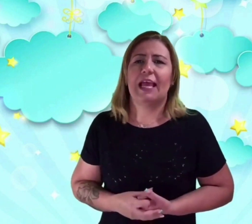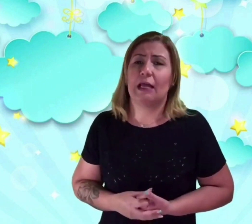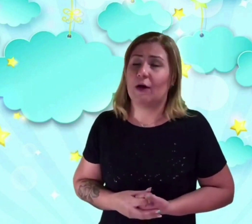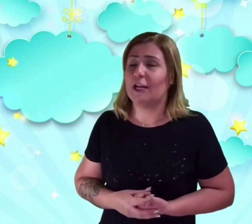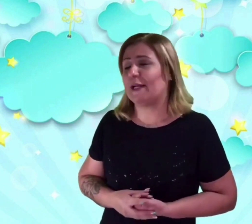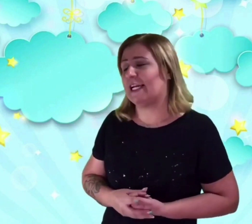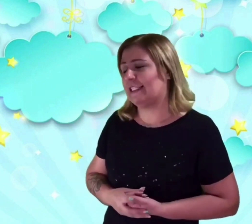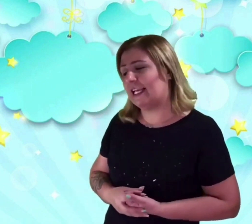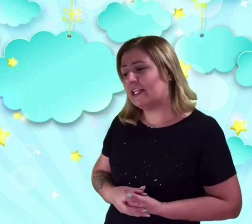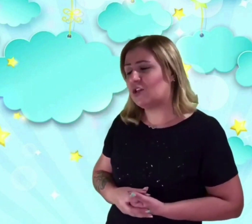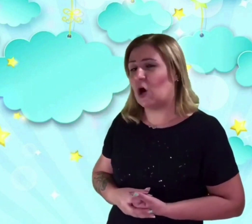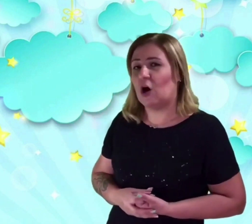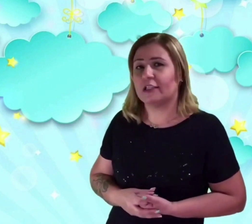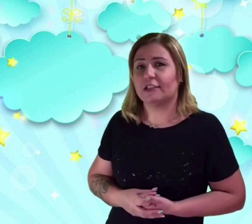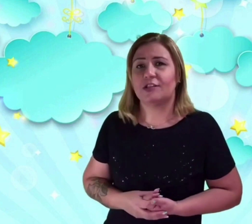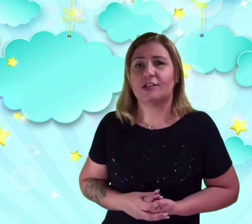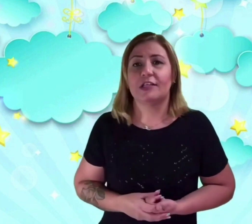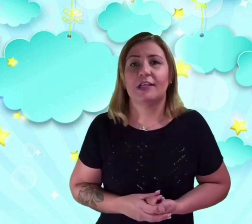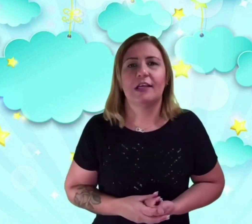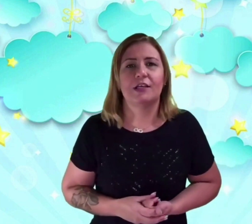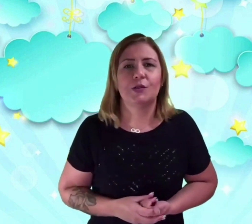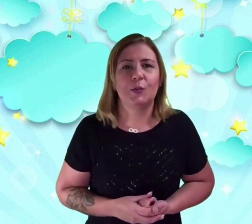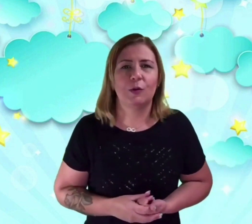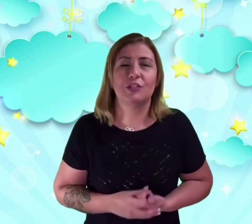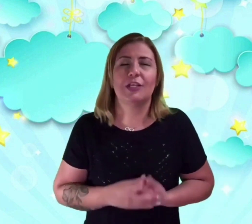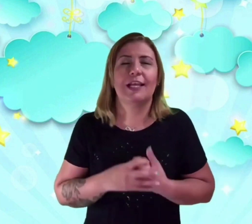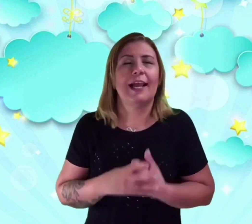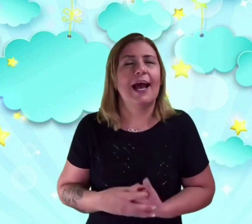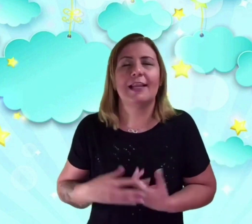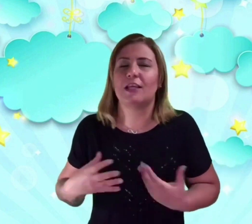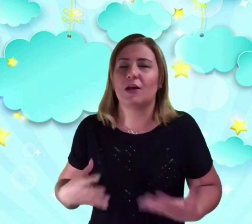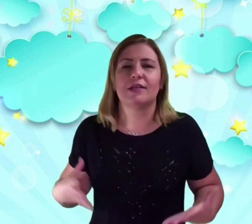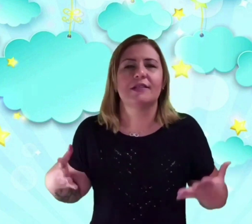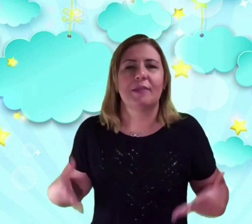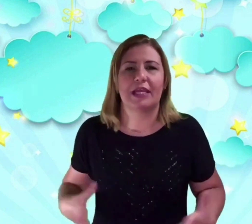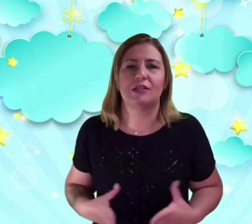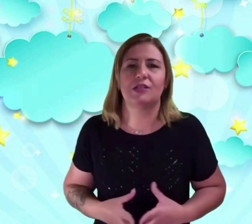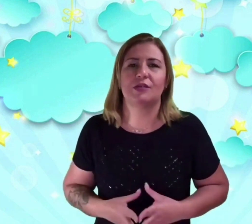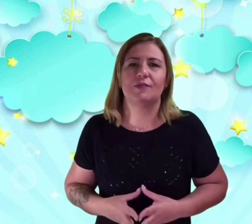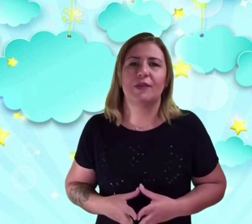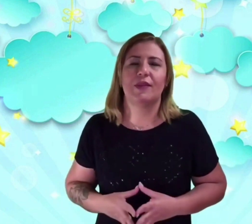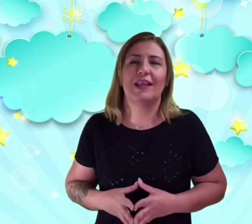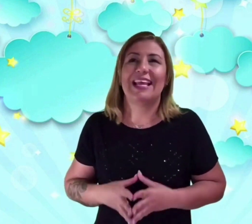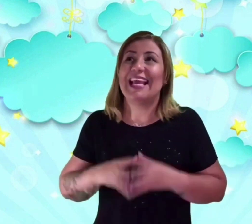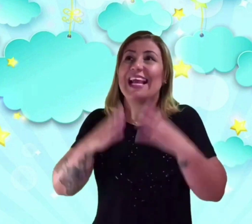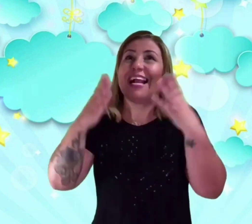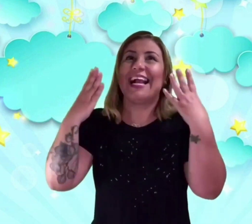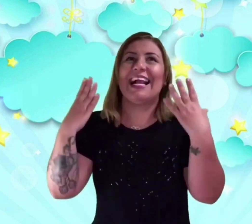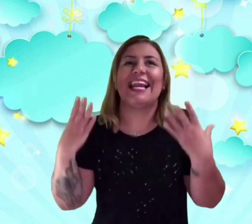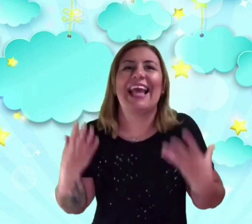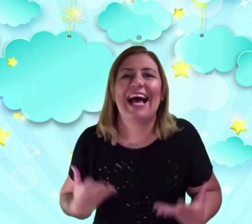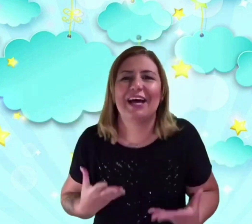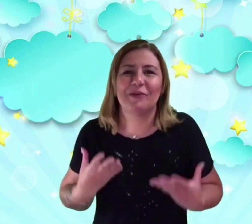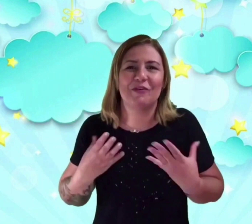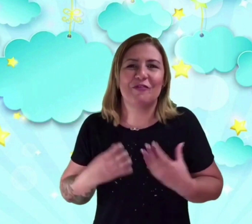Ela olha para a cadeira de rodas e responde carinhosamente, Claro, meu